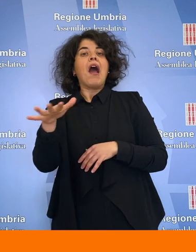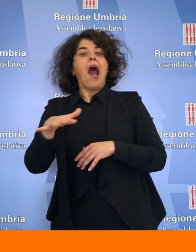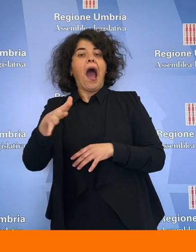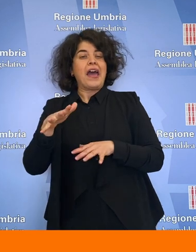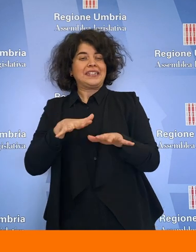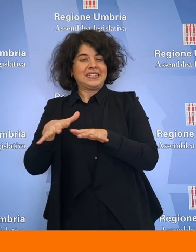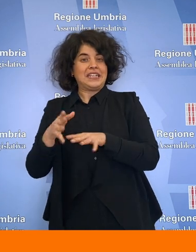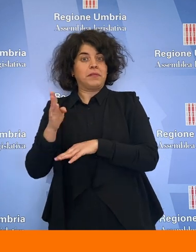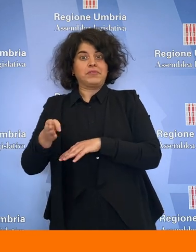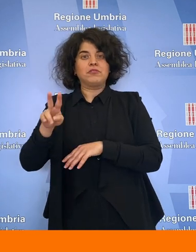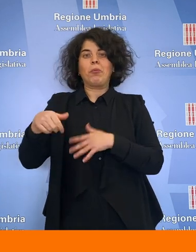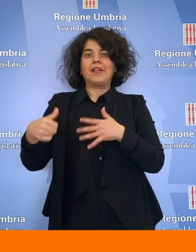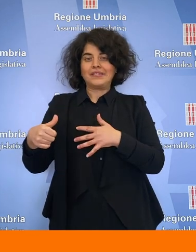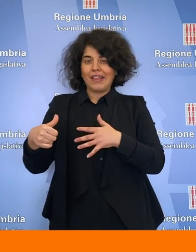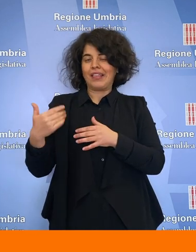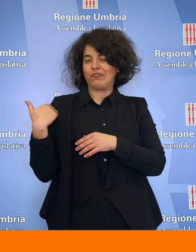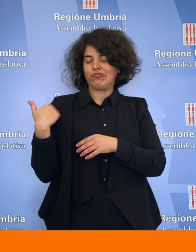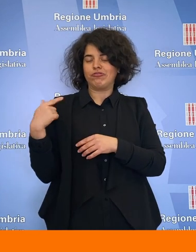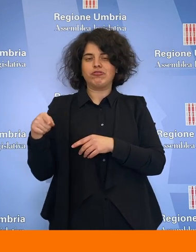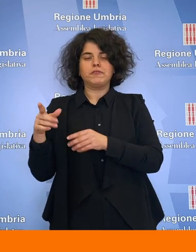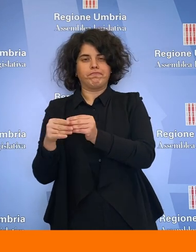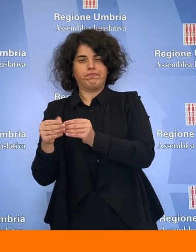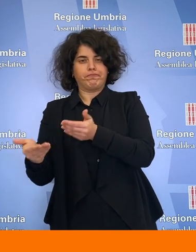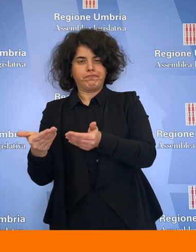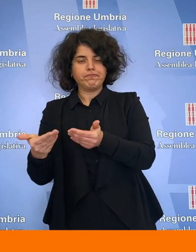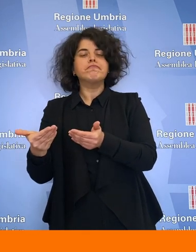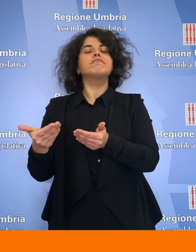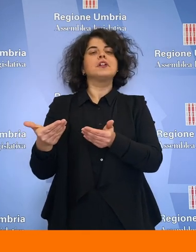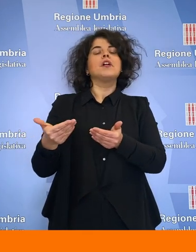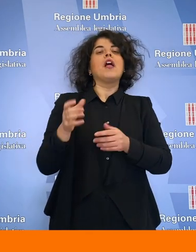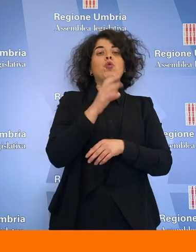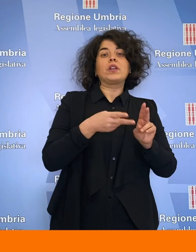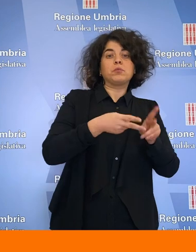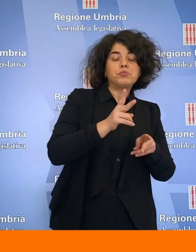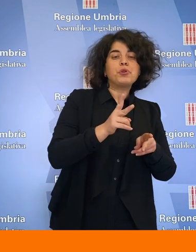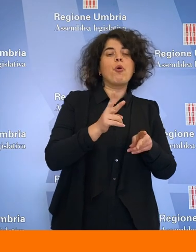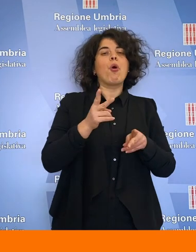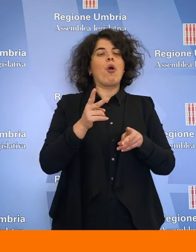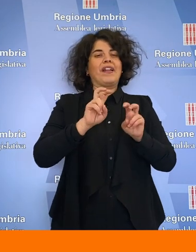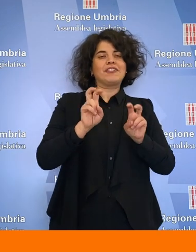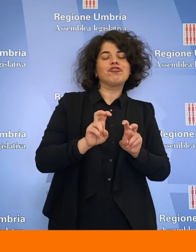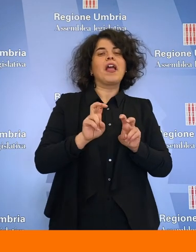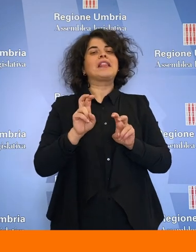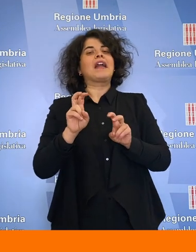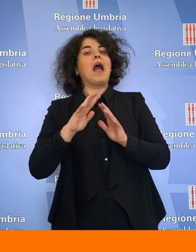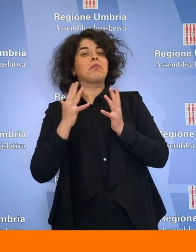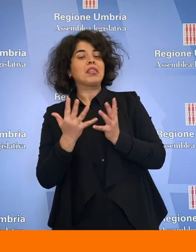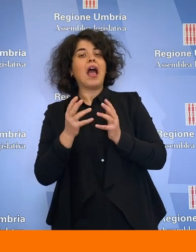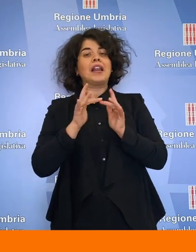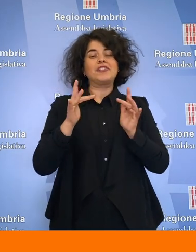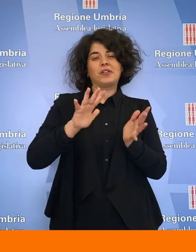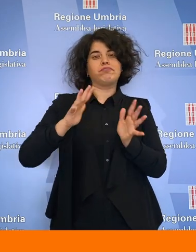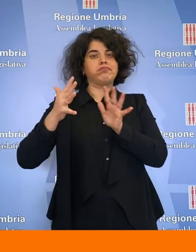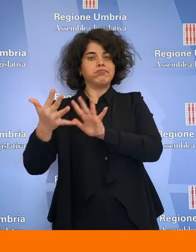ulteriore incremento del turismo, transizione energetica ambientale e digitale, sviluppo dell